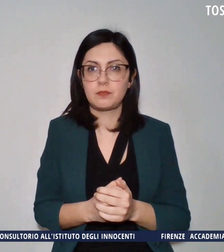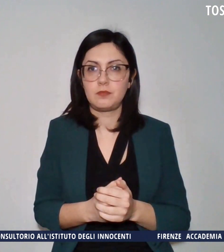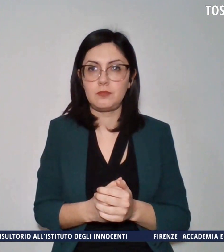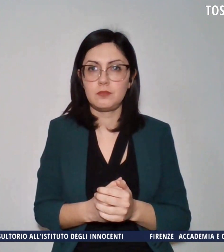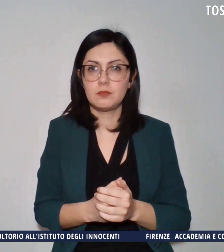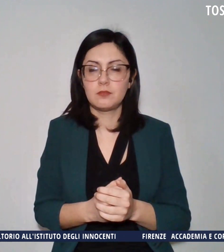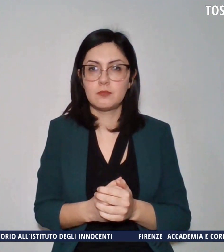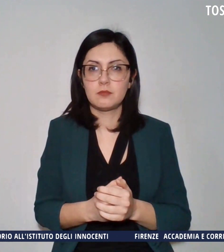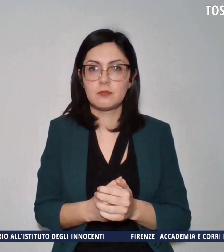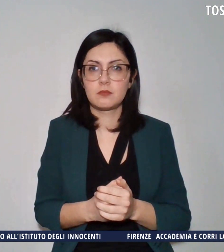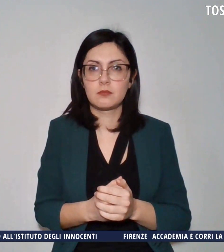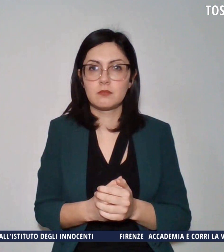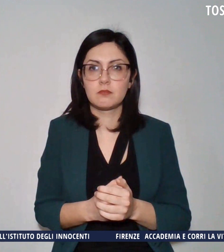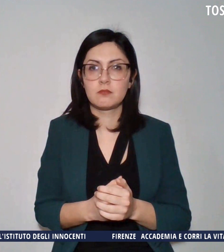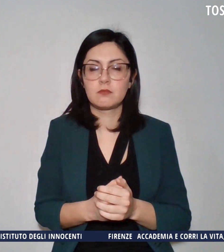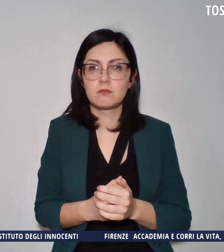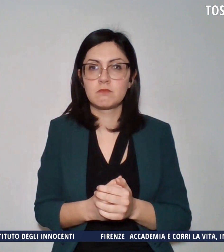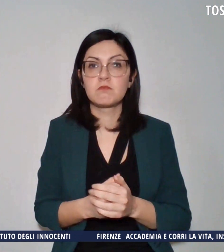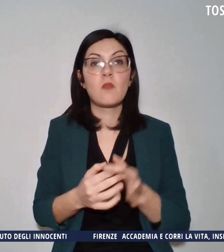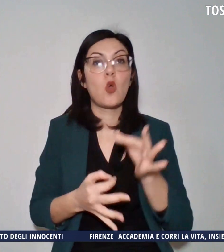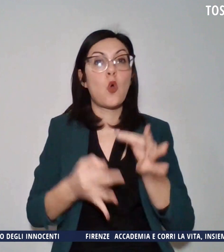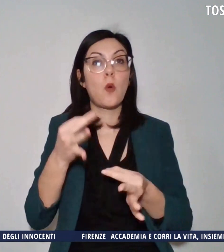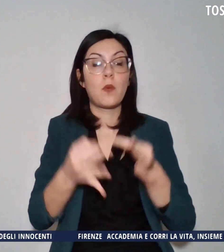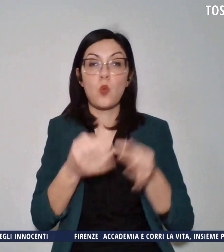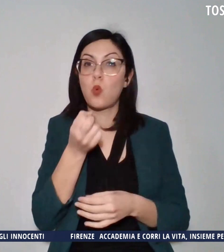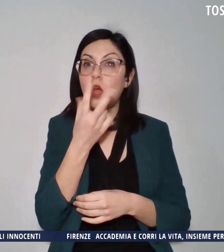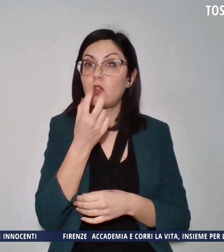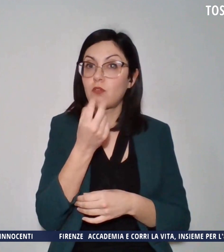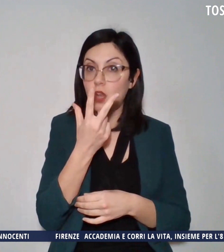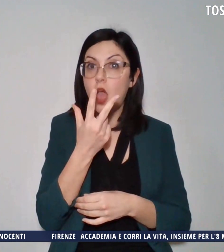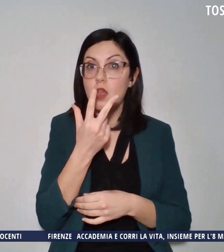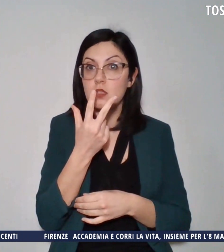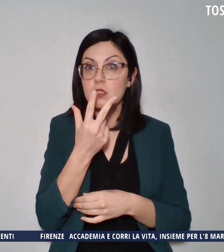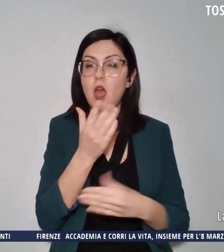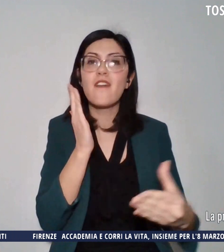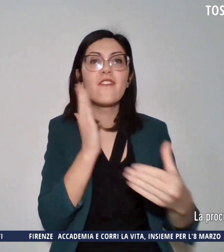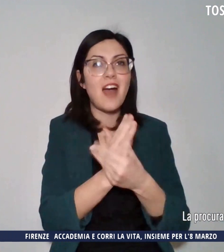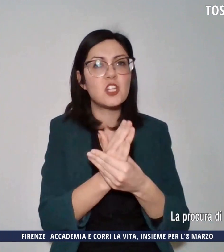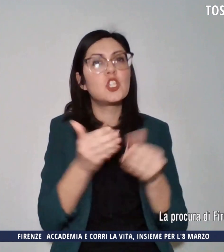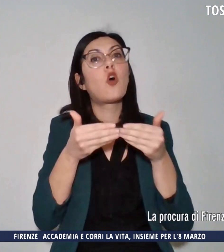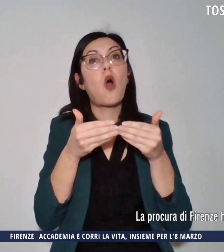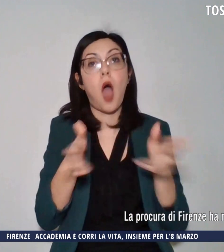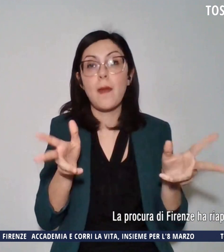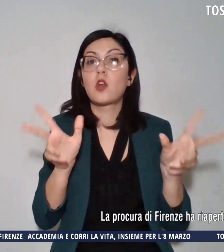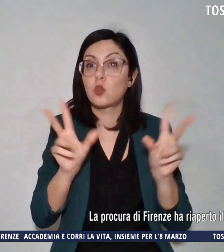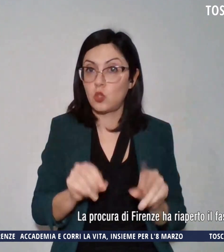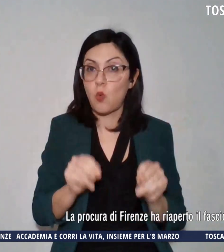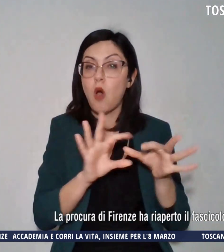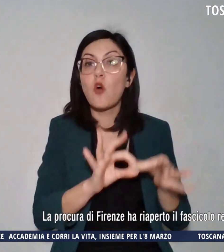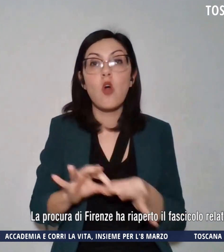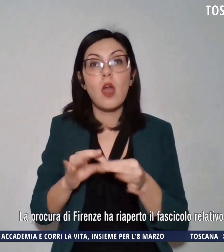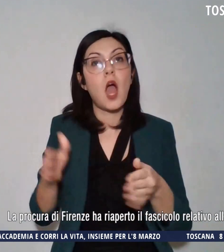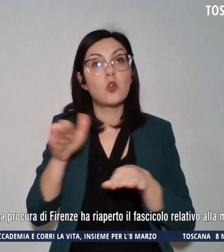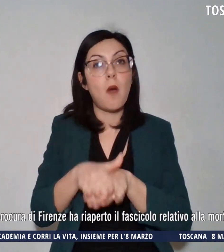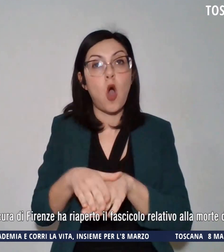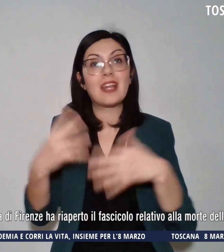La Procura di Firenze ha riaperto il fascicolo relativo alla morte della 19enne